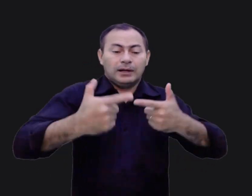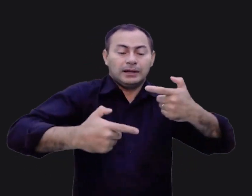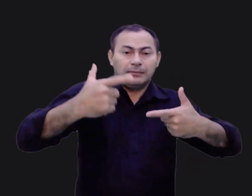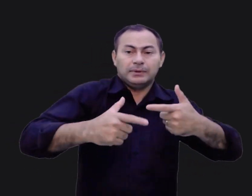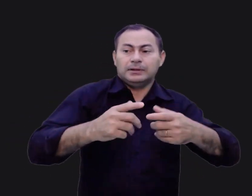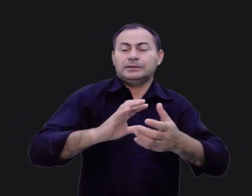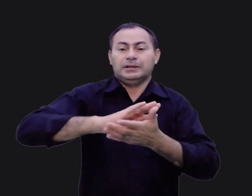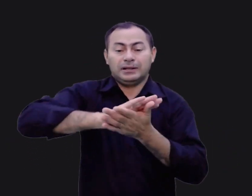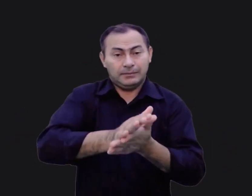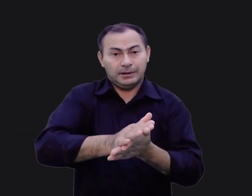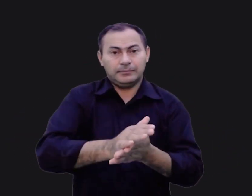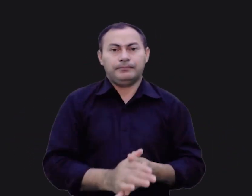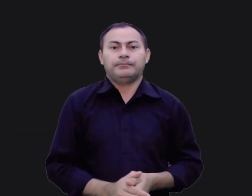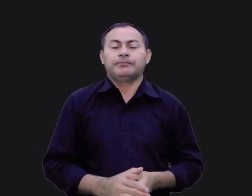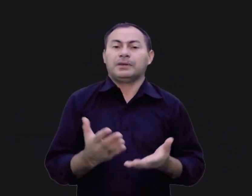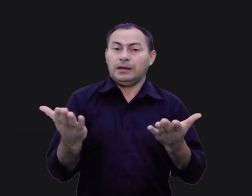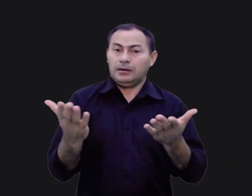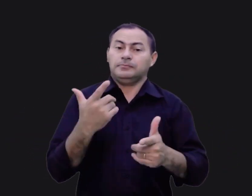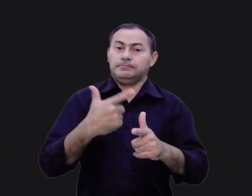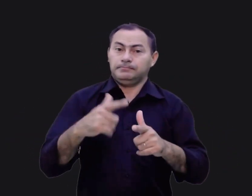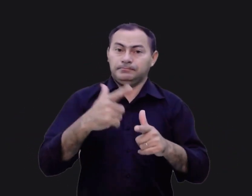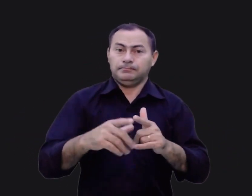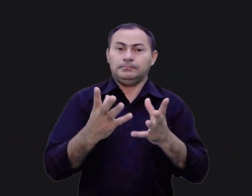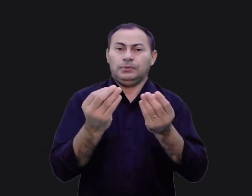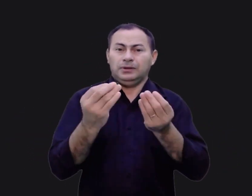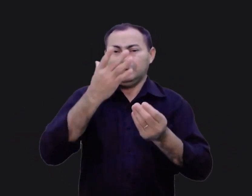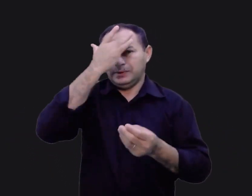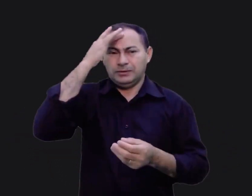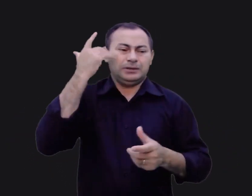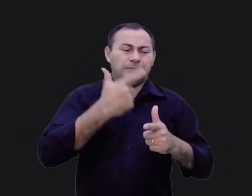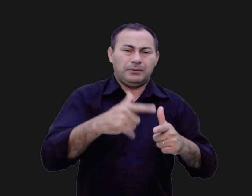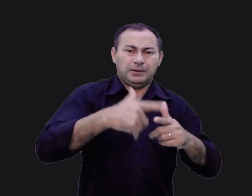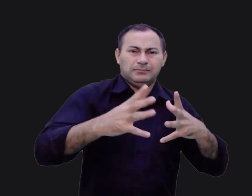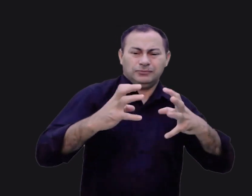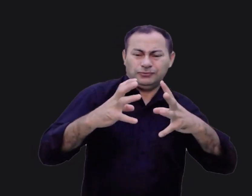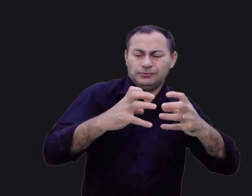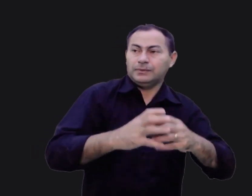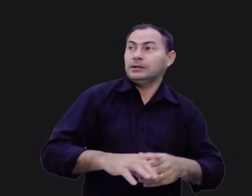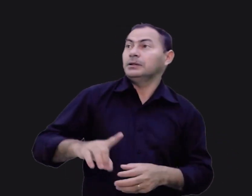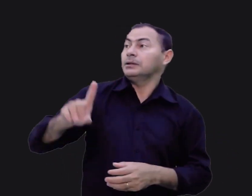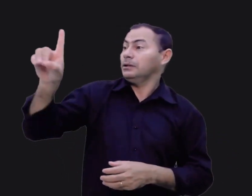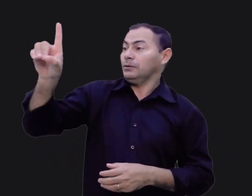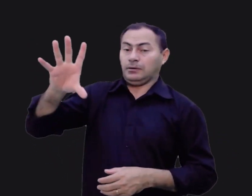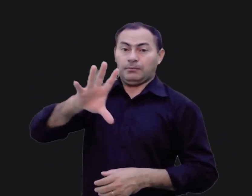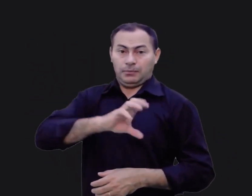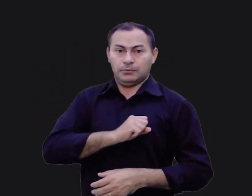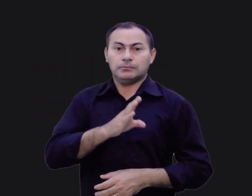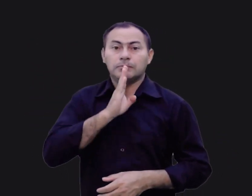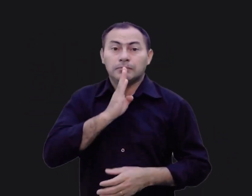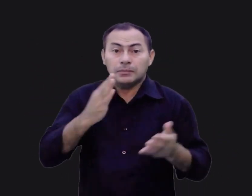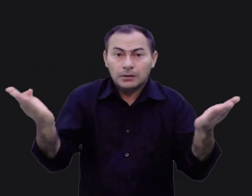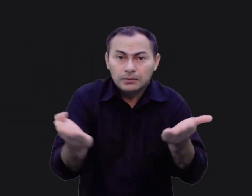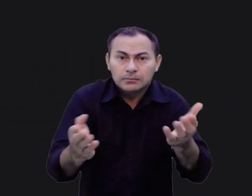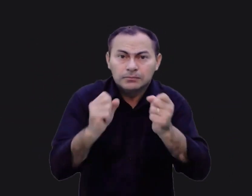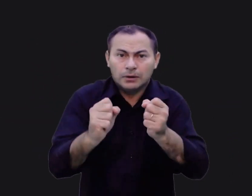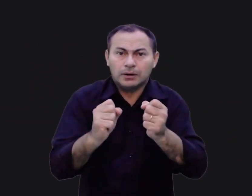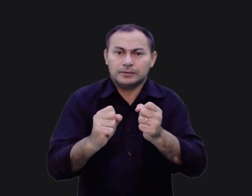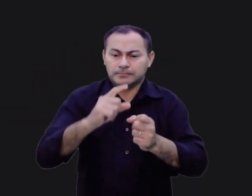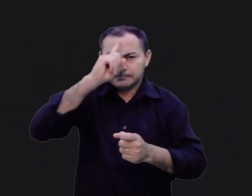extermínio. Essa questão é um problema para muitas pessoas. Como esse Deus de amor que nós conhecemos hoje pode ter